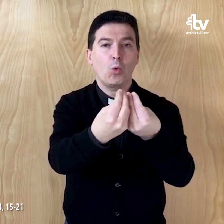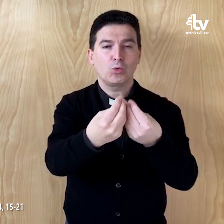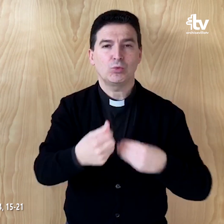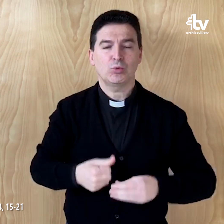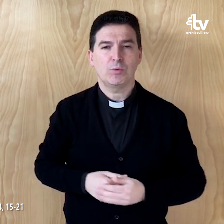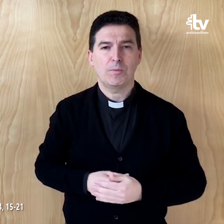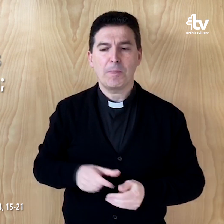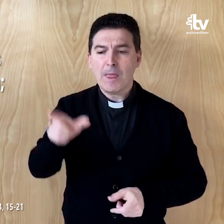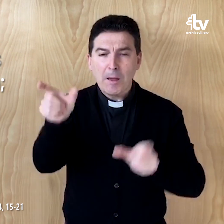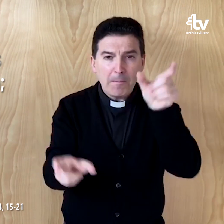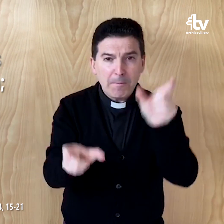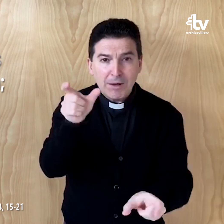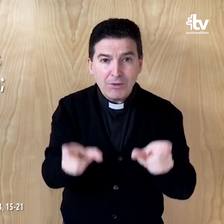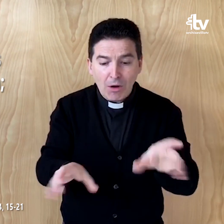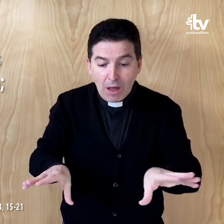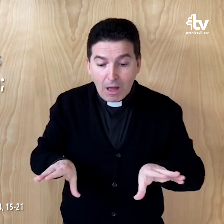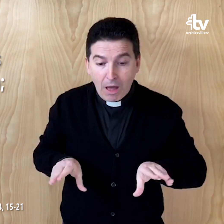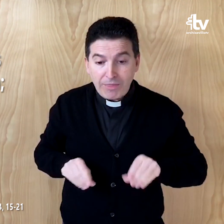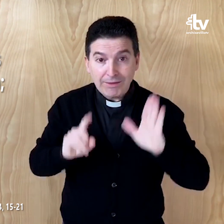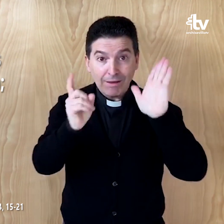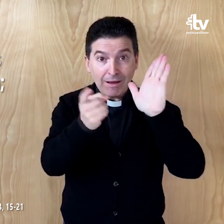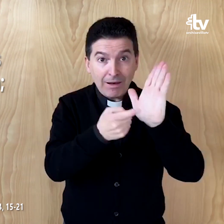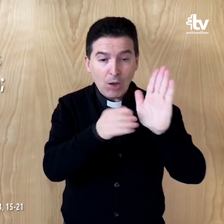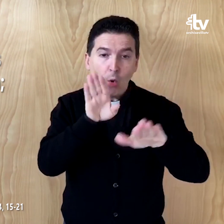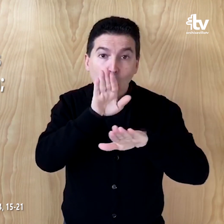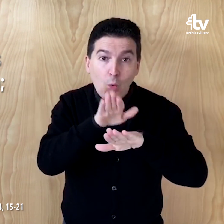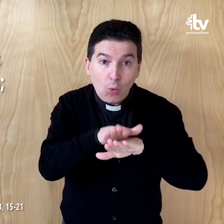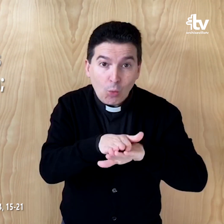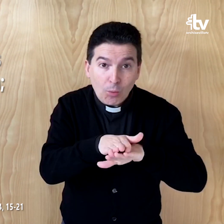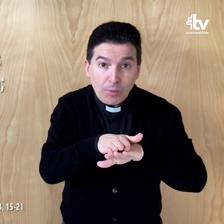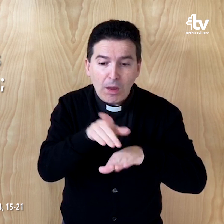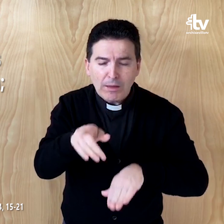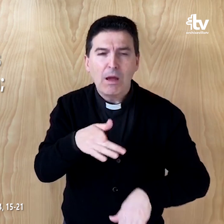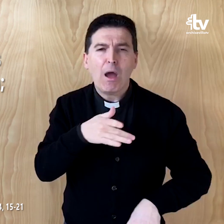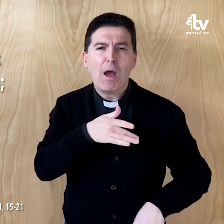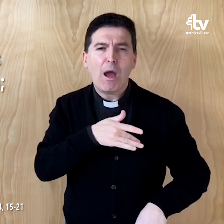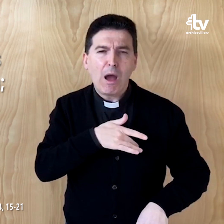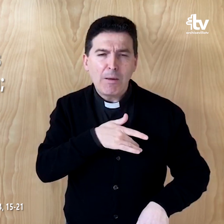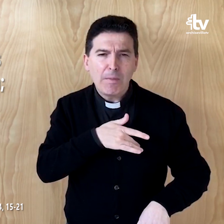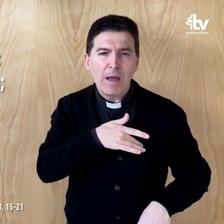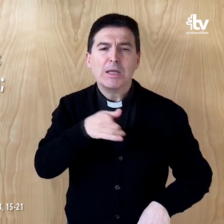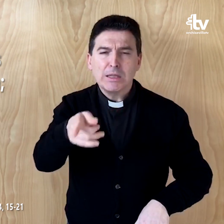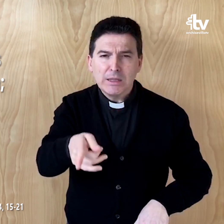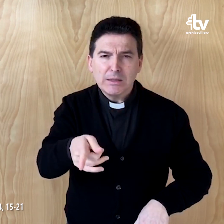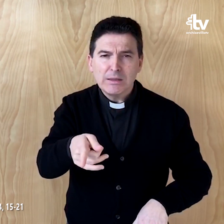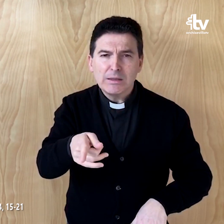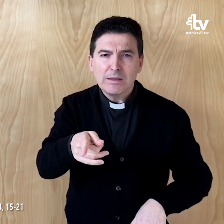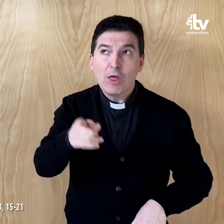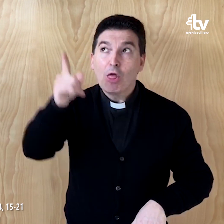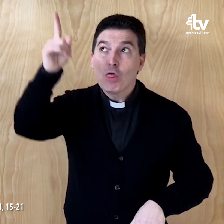El que acepta mis mandamientos y los guarda ese me ama y el que me ama